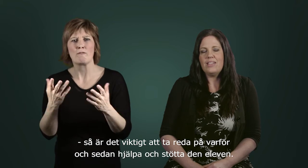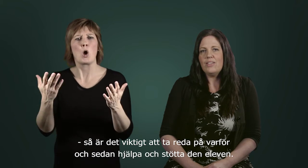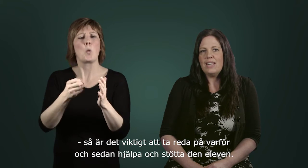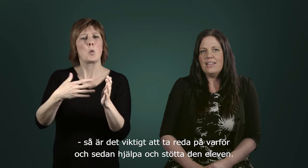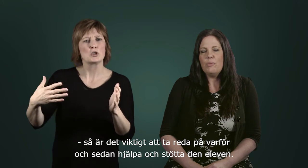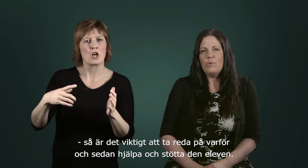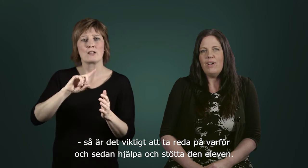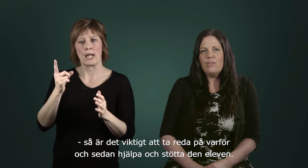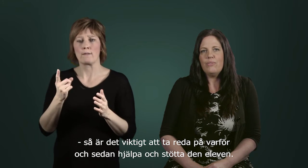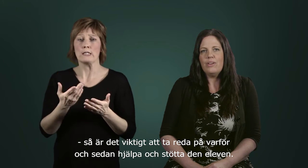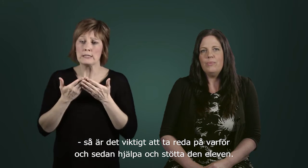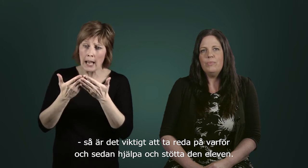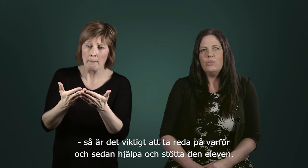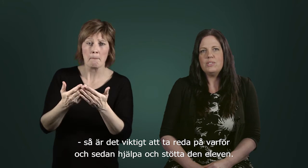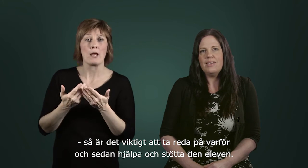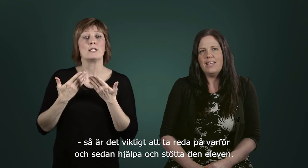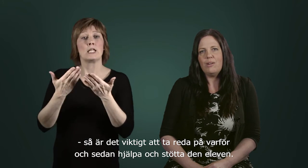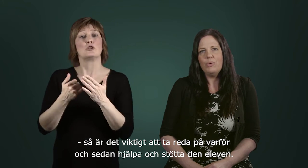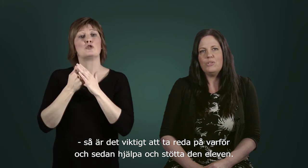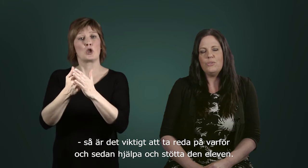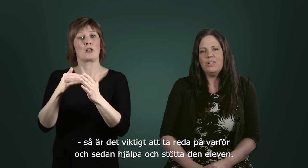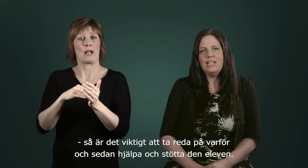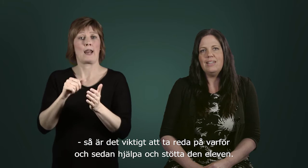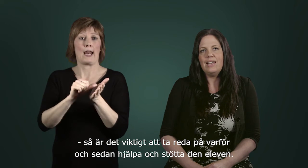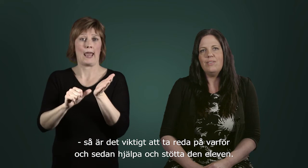att ta reda på varför. Och sen hjälpa och stötta den eleven.